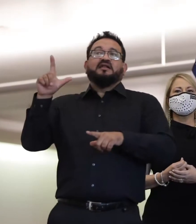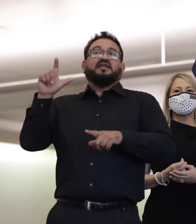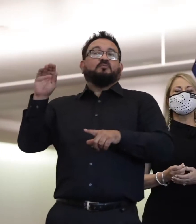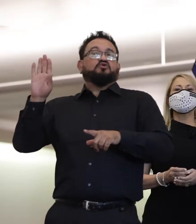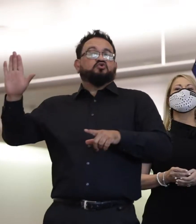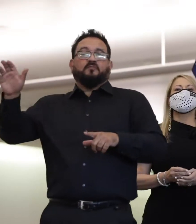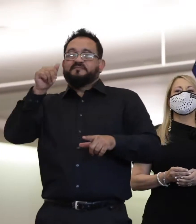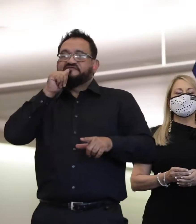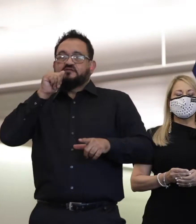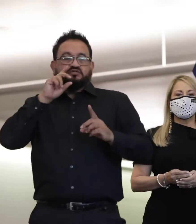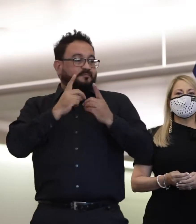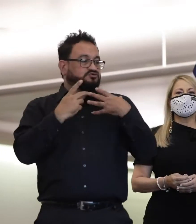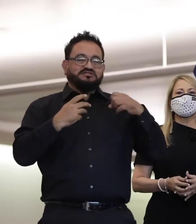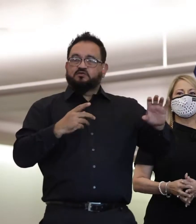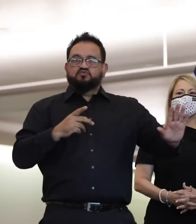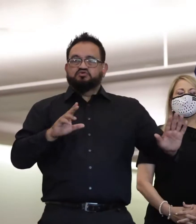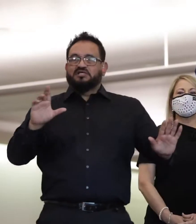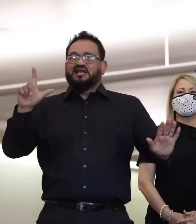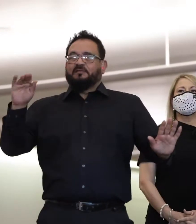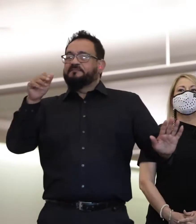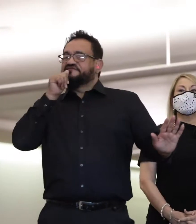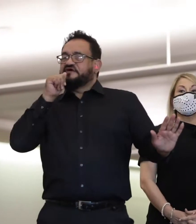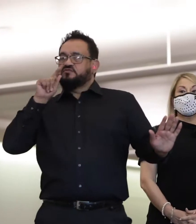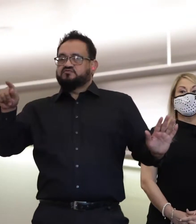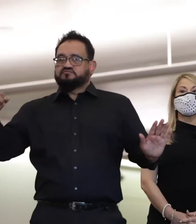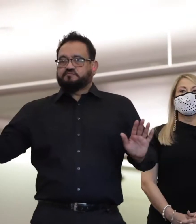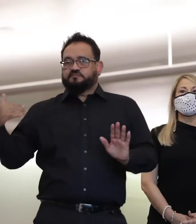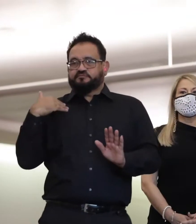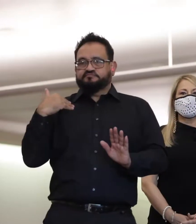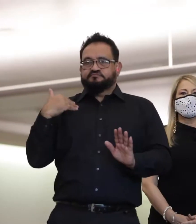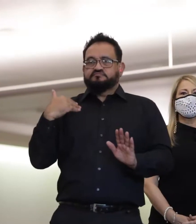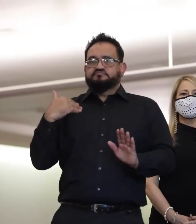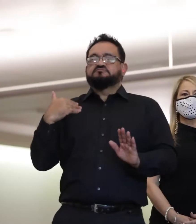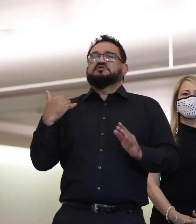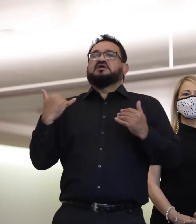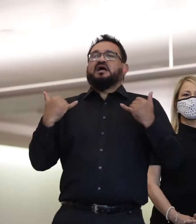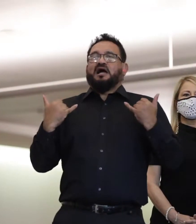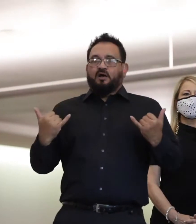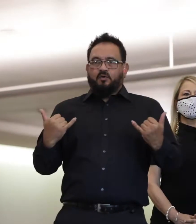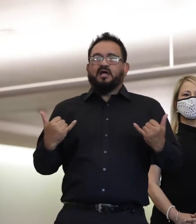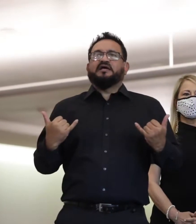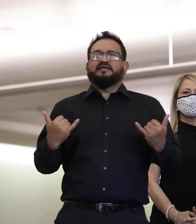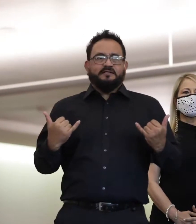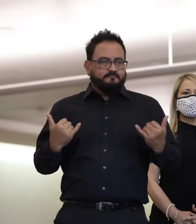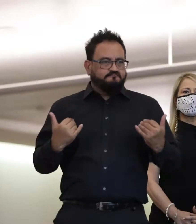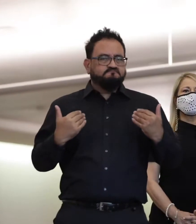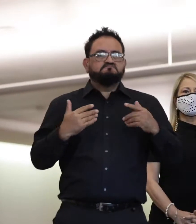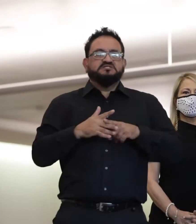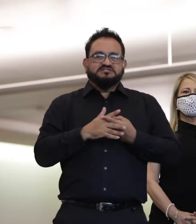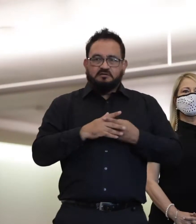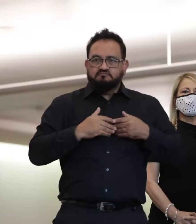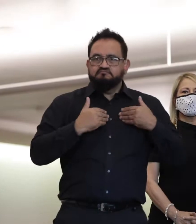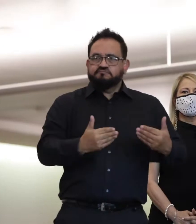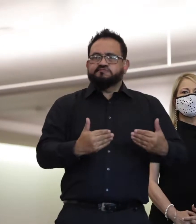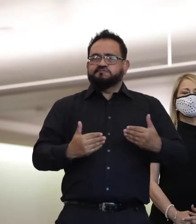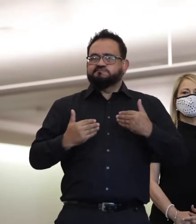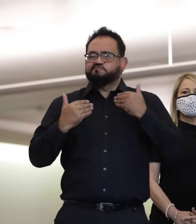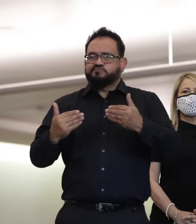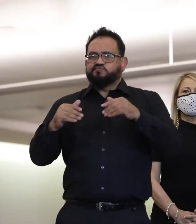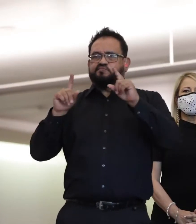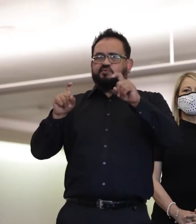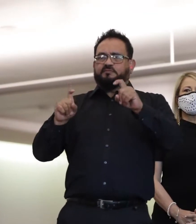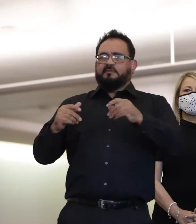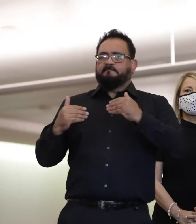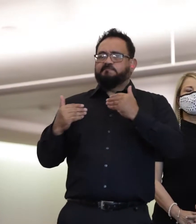Así que en Puerto Rico hoy muy probablemente tengamos sobre 60 mil pruebas PCR hechas en los últimos tres meses, un logro gigantesco para propósito de la